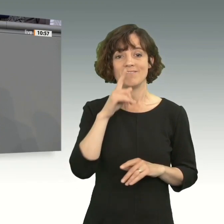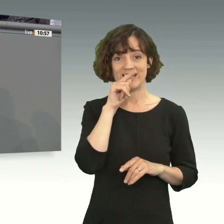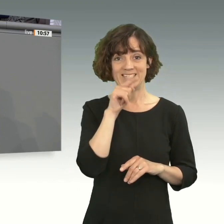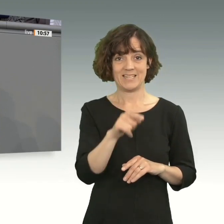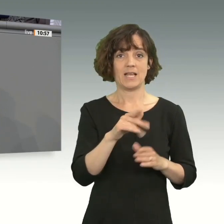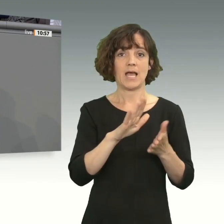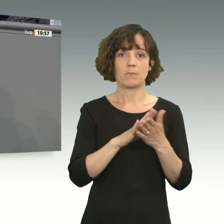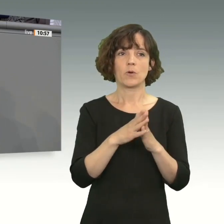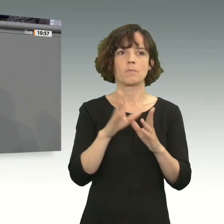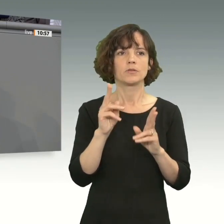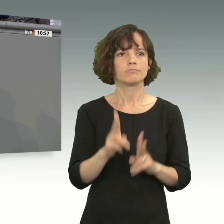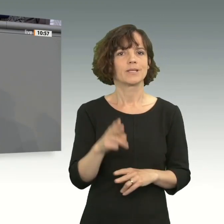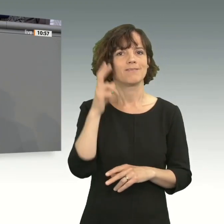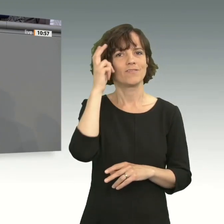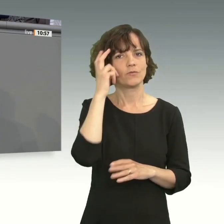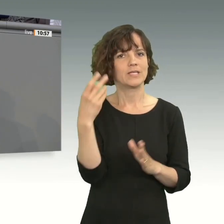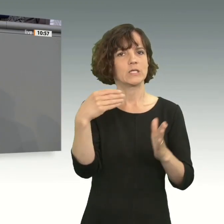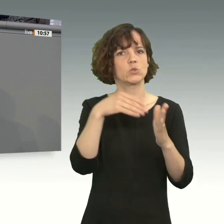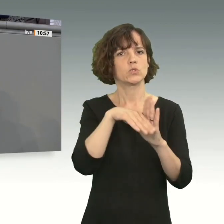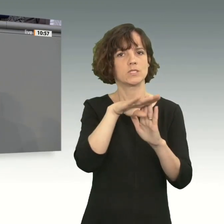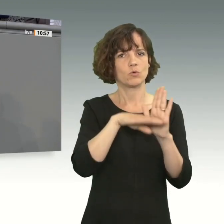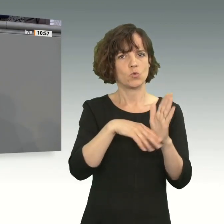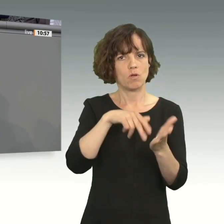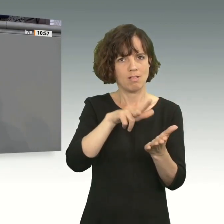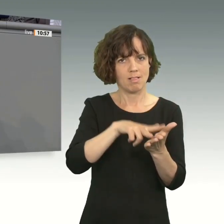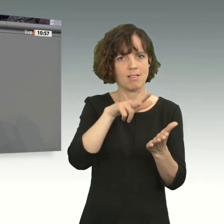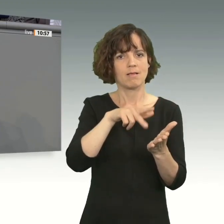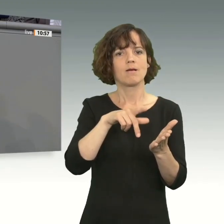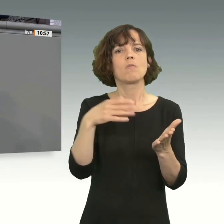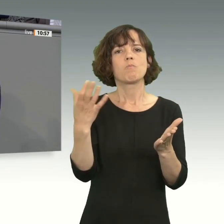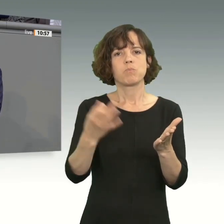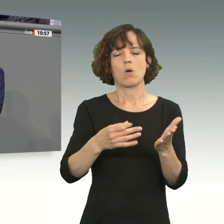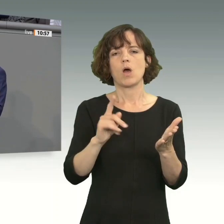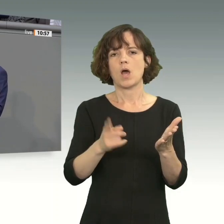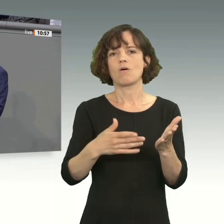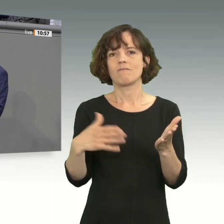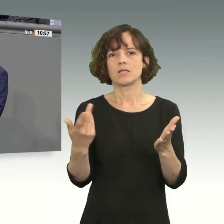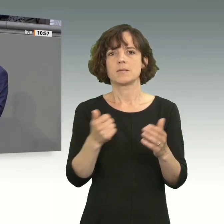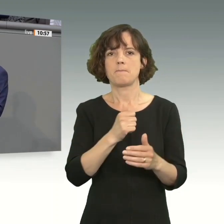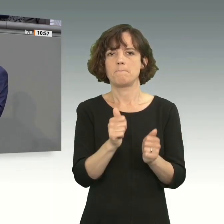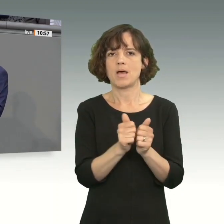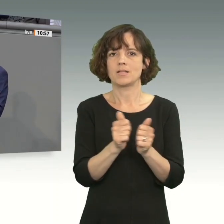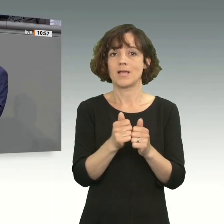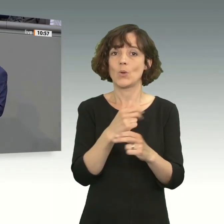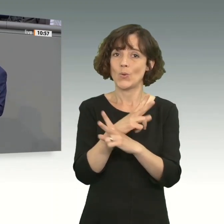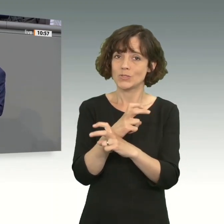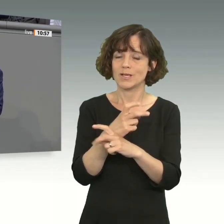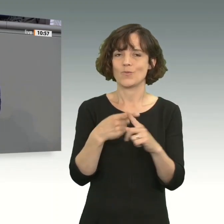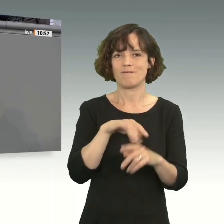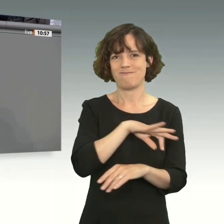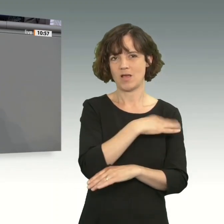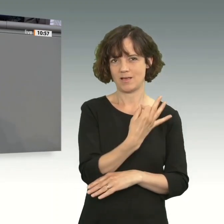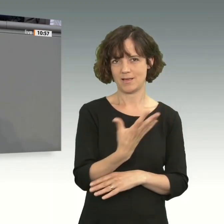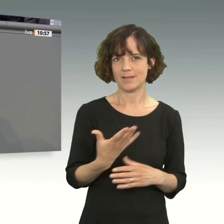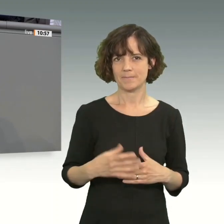Abkommen mit einem vernünftigen Zusatzprotokoll verabschieden will, brauchen wir übrigens auch die Partner in Österreich und in Frankreich